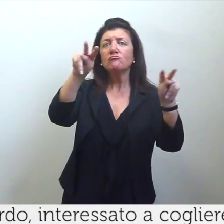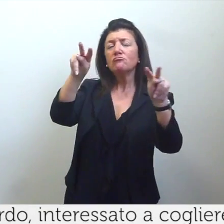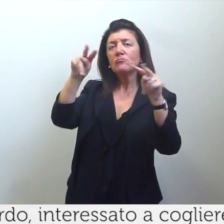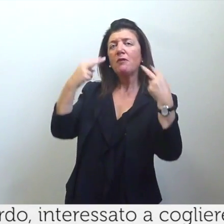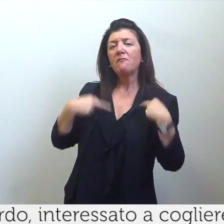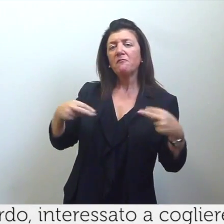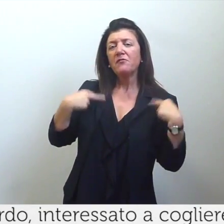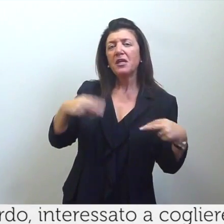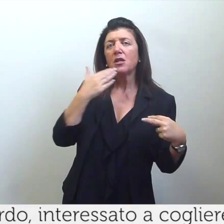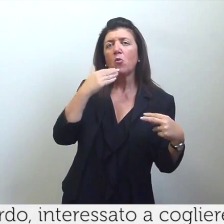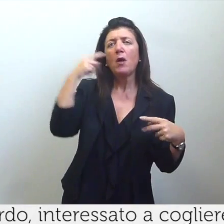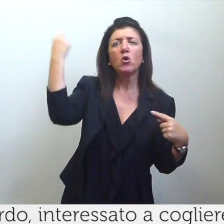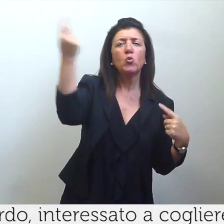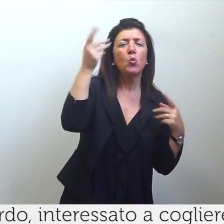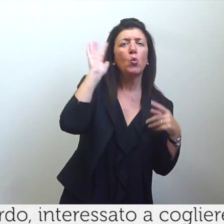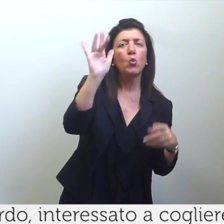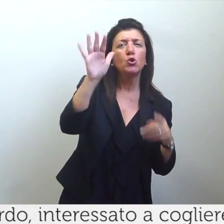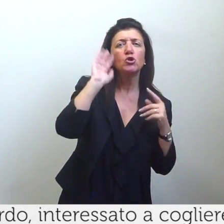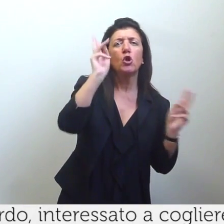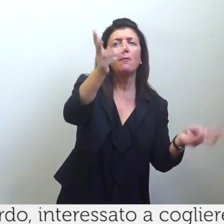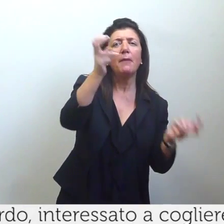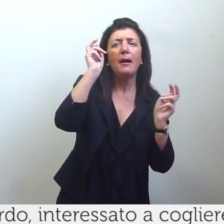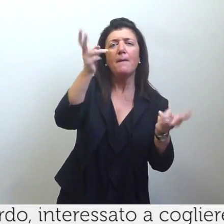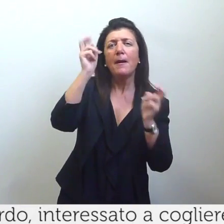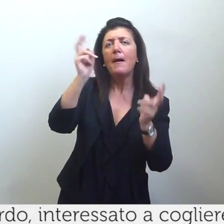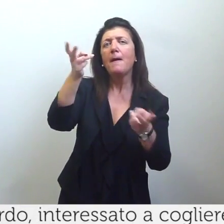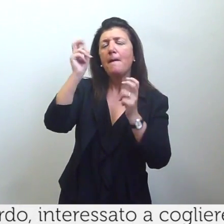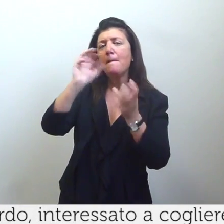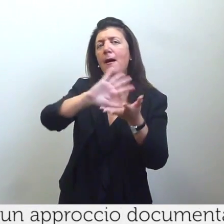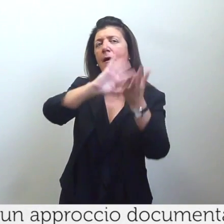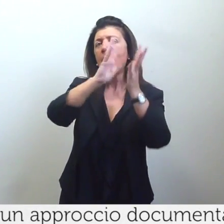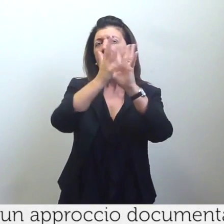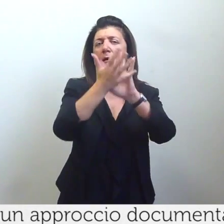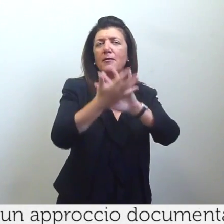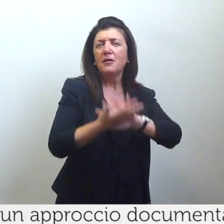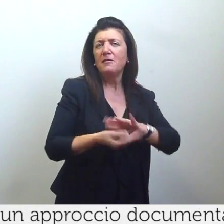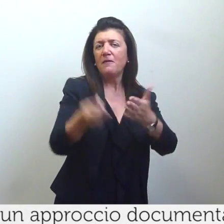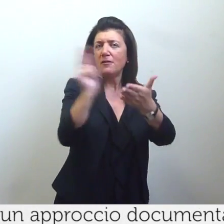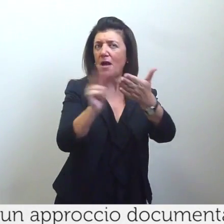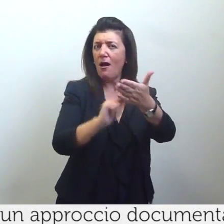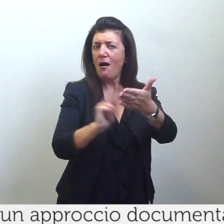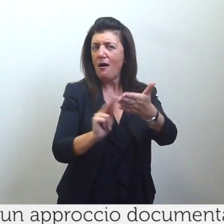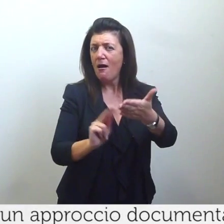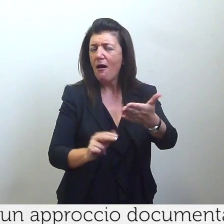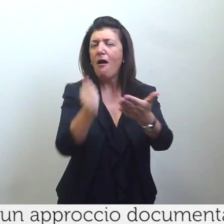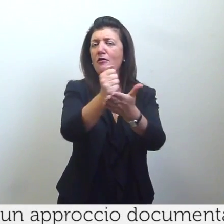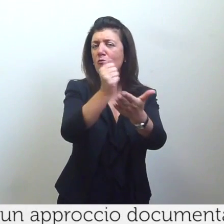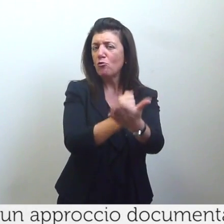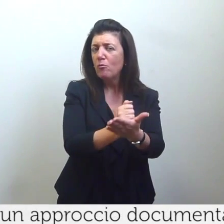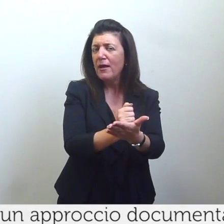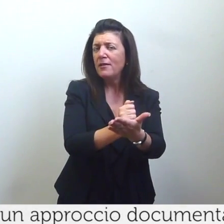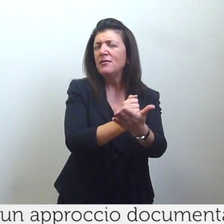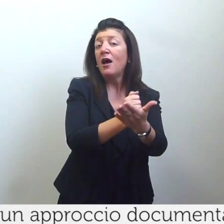umana nei risvolti drammatici della storia impiega un approccio documentaristico fino ad